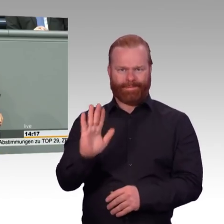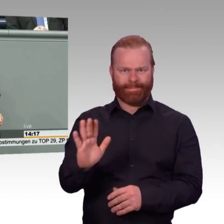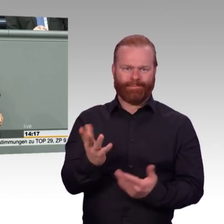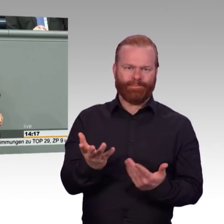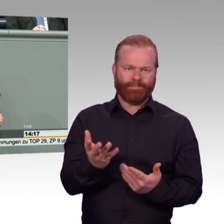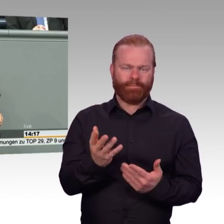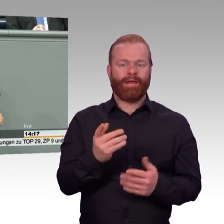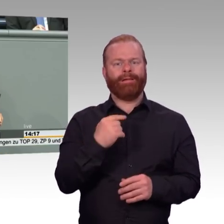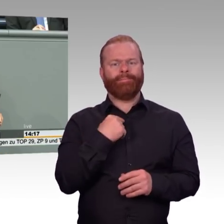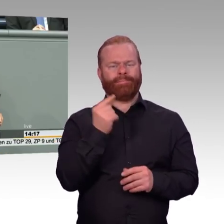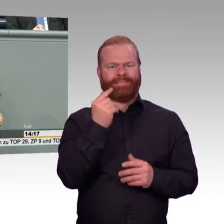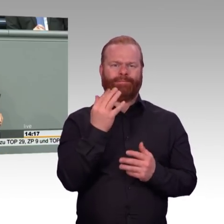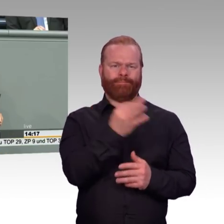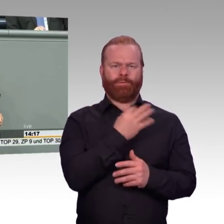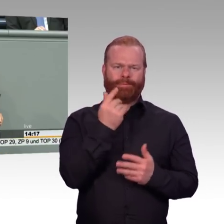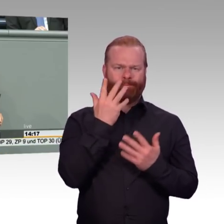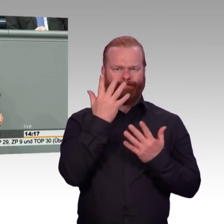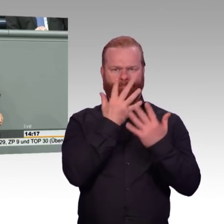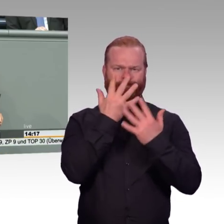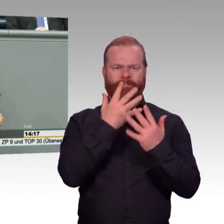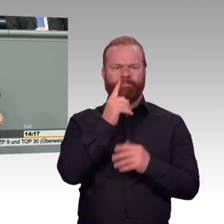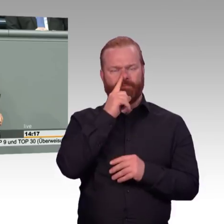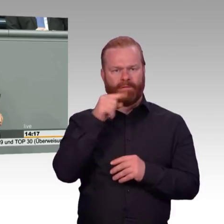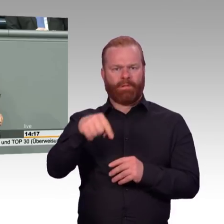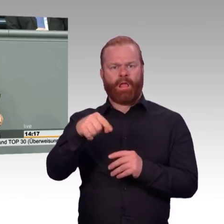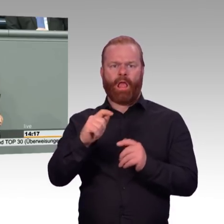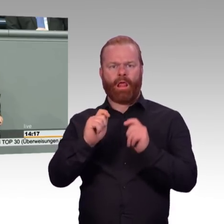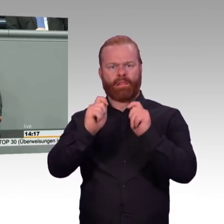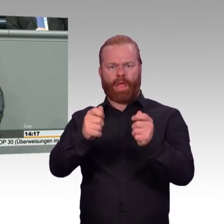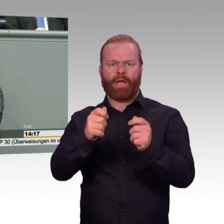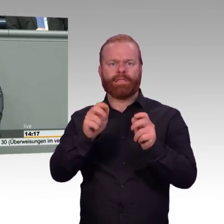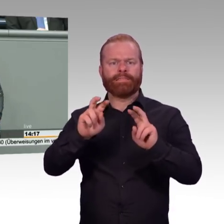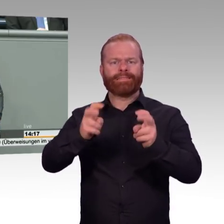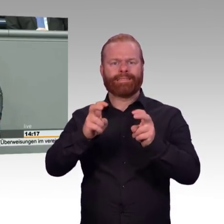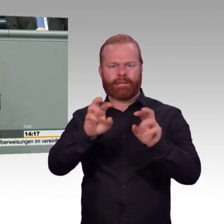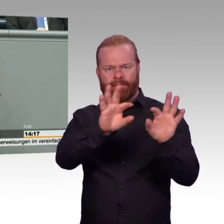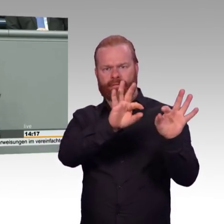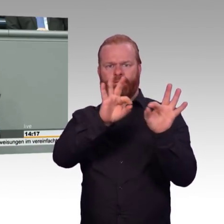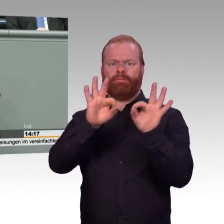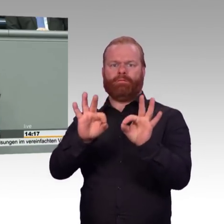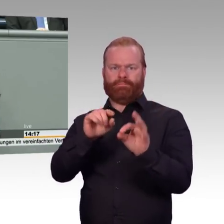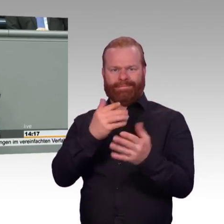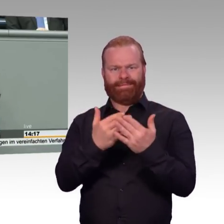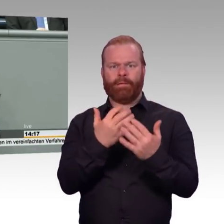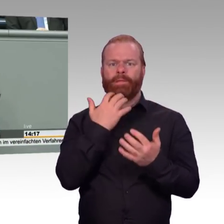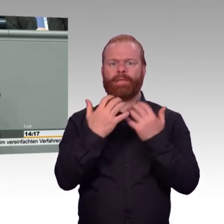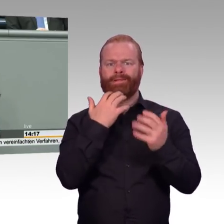der Kommission Wachstum, Strukturwandel und Beschäftigung. Und andererseits unterstellt wird, dass dieser